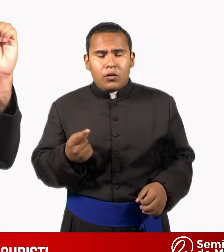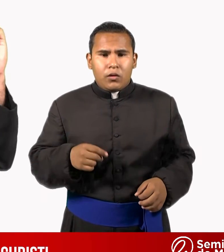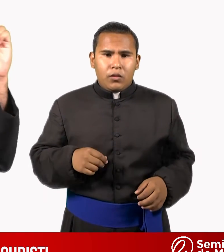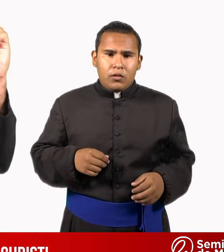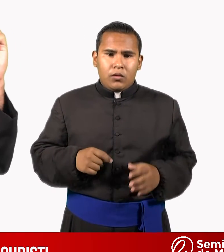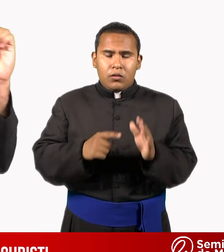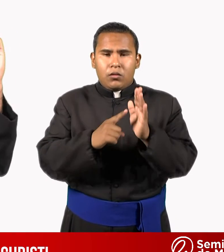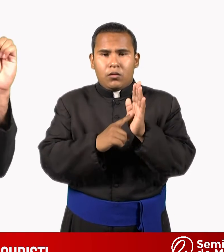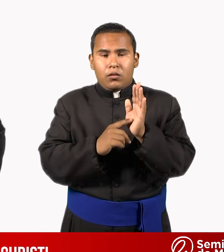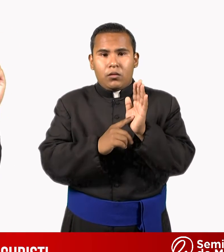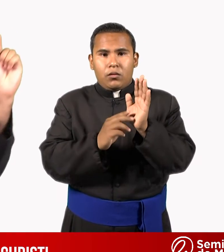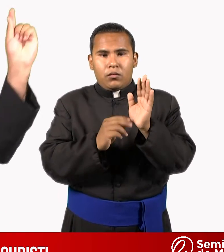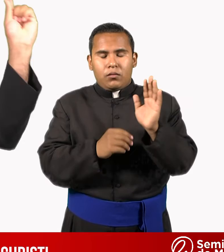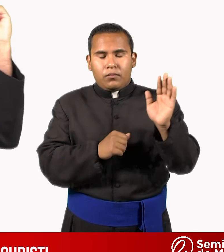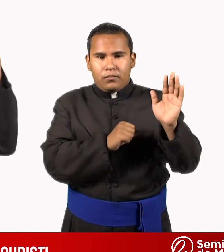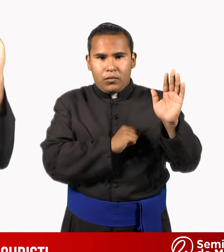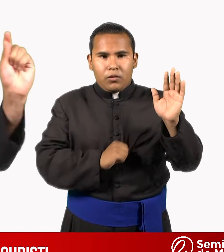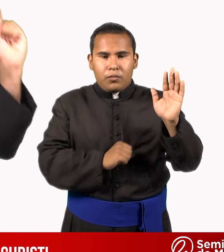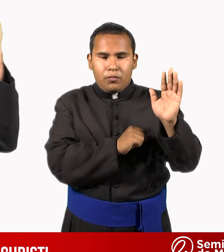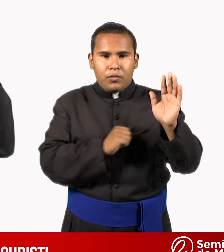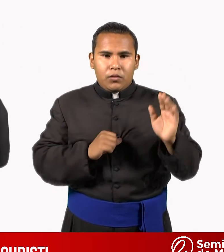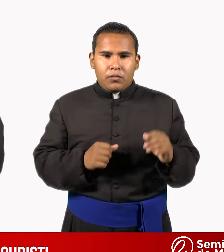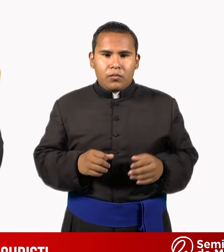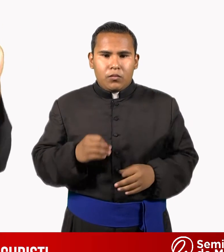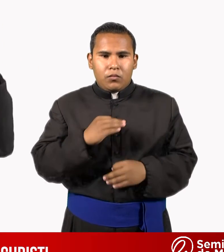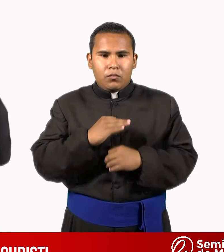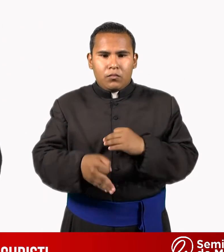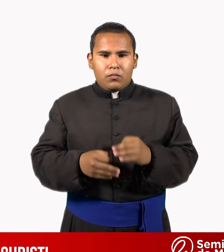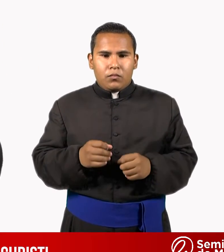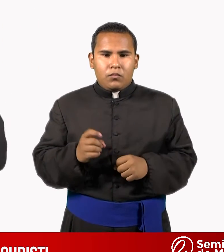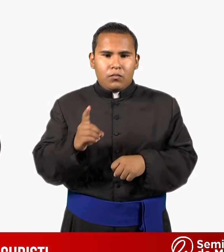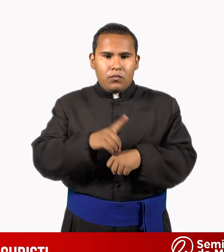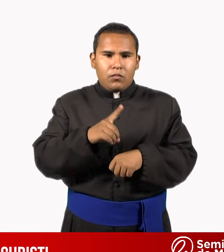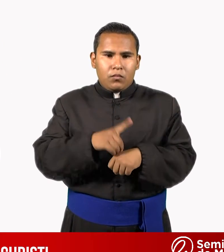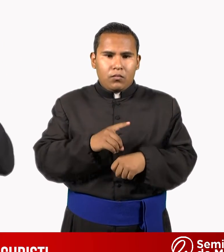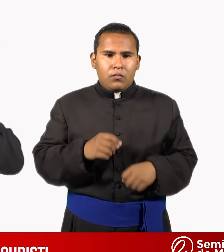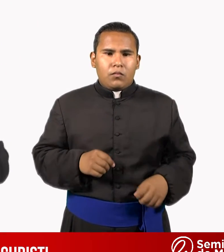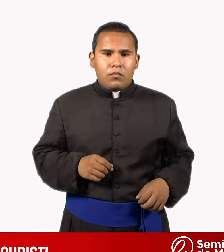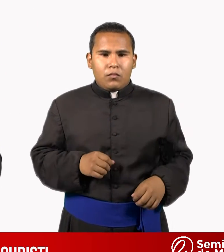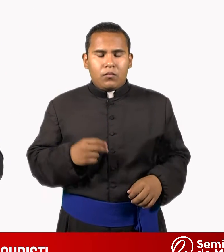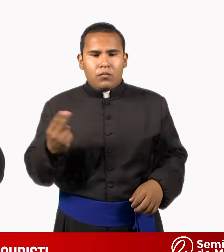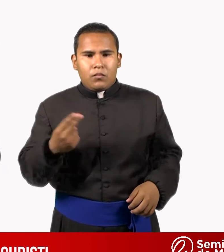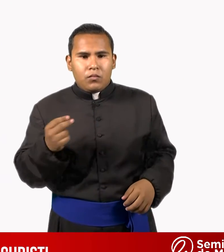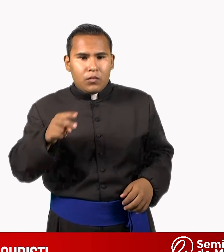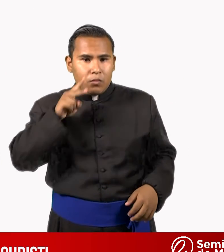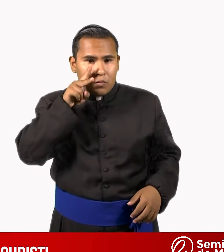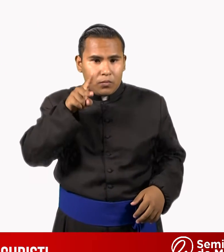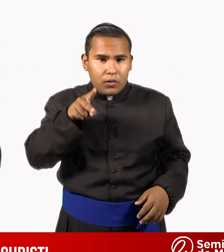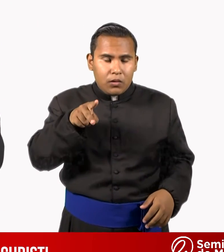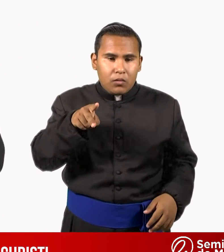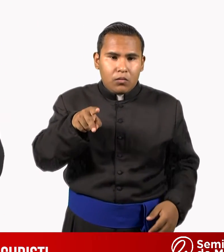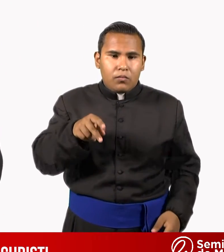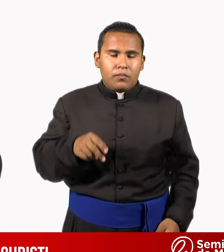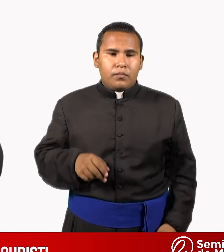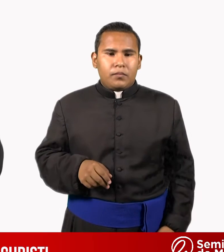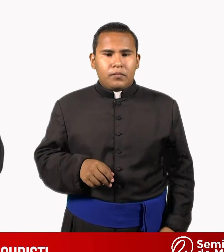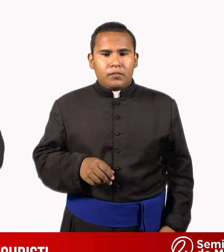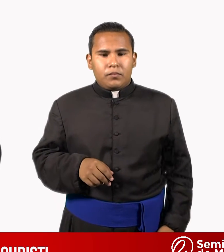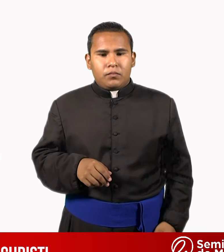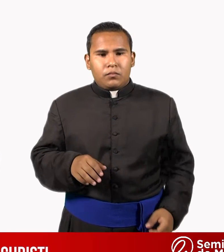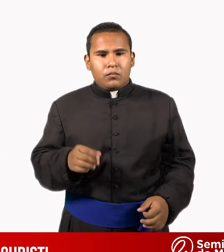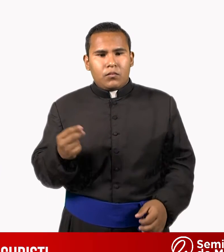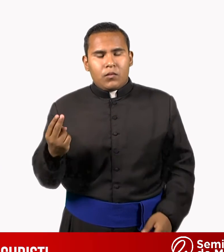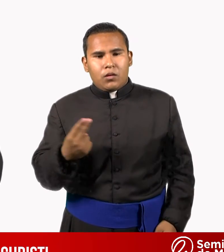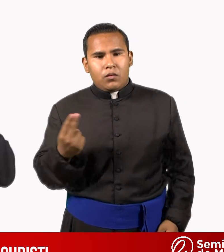que yo estaré con ustedes todos los días, sabe que necesitamos nosotros verlo. Sabe que nosotros necesitamos